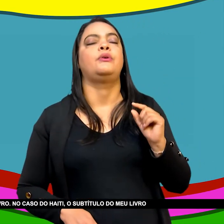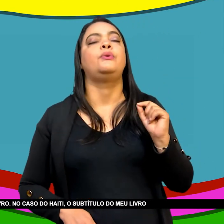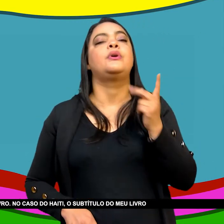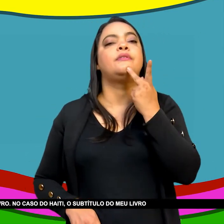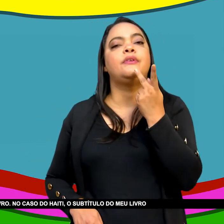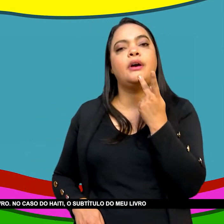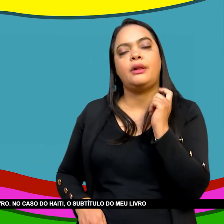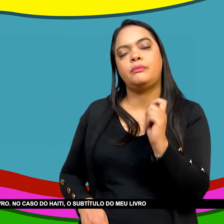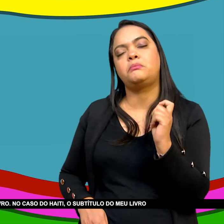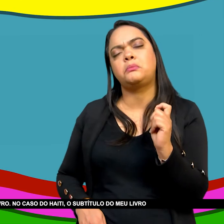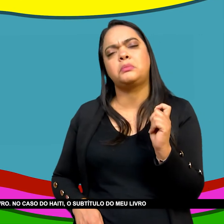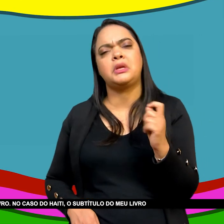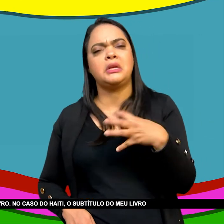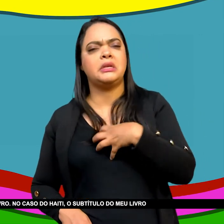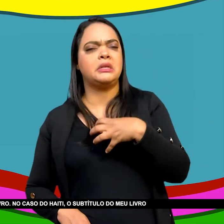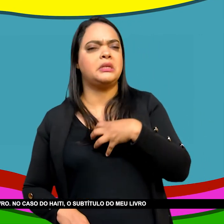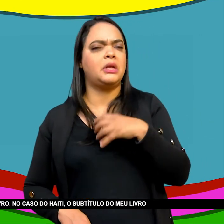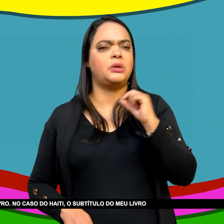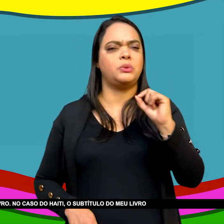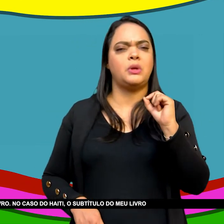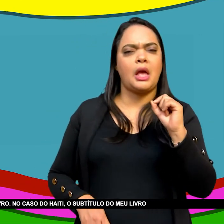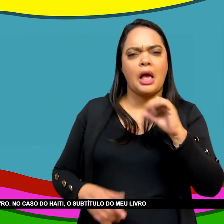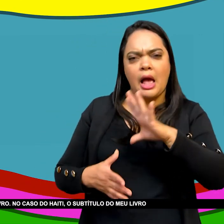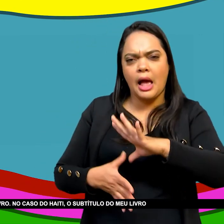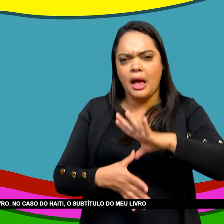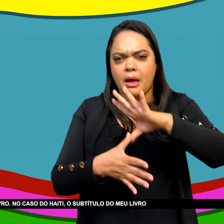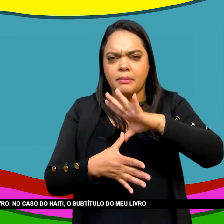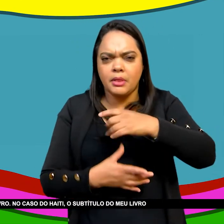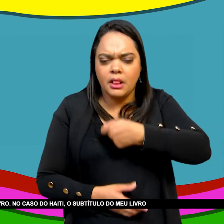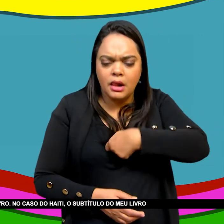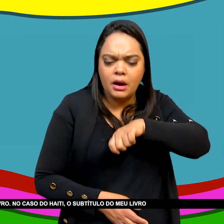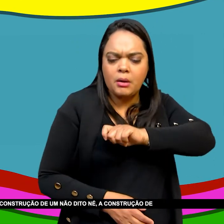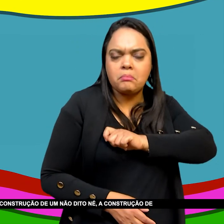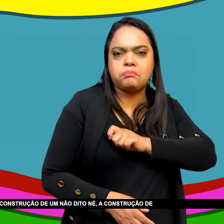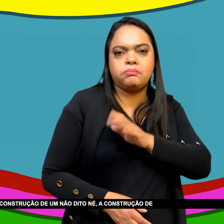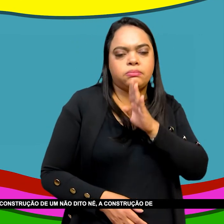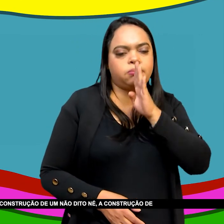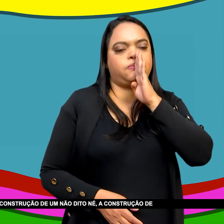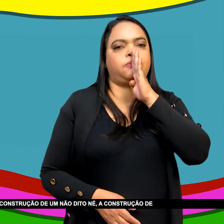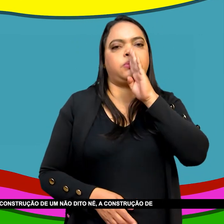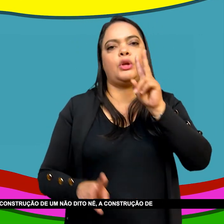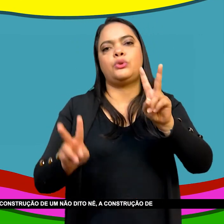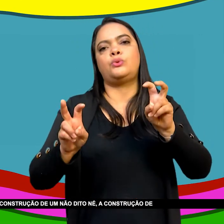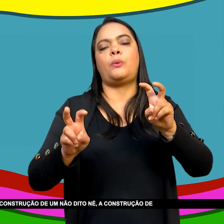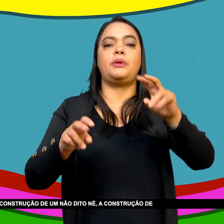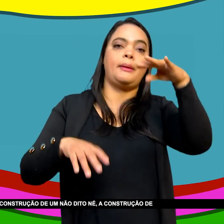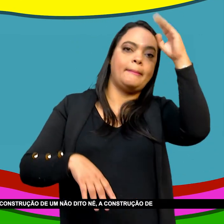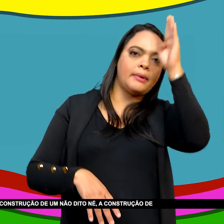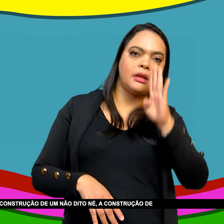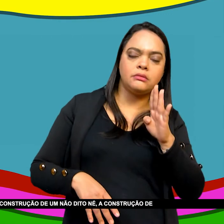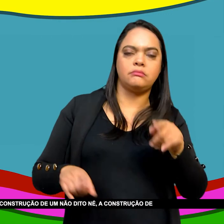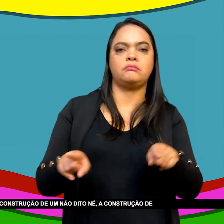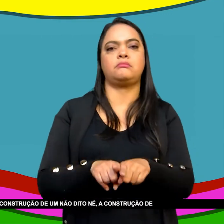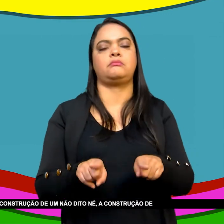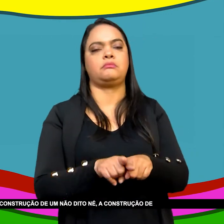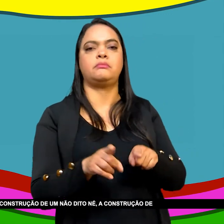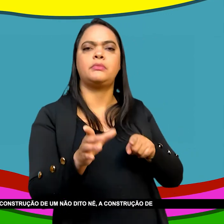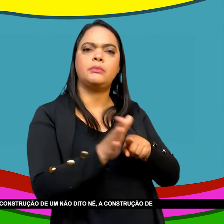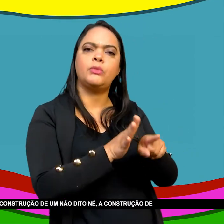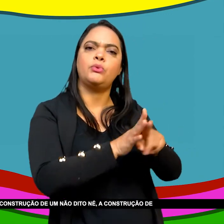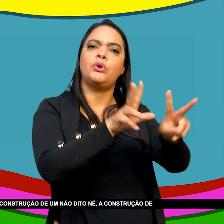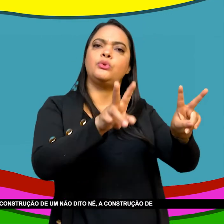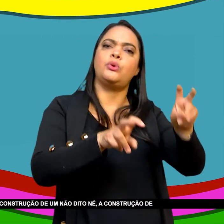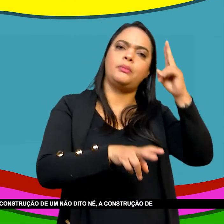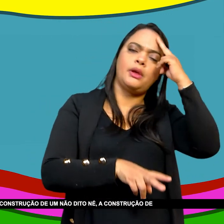No caso do Haiti O subtítulo Do meu livro É o que não deve ser dito Então justamente